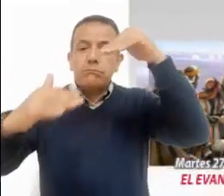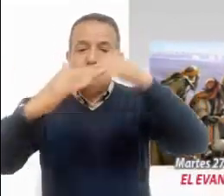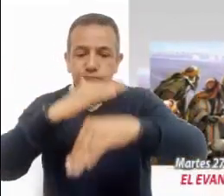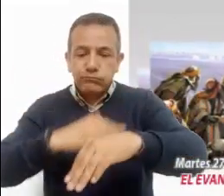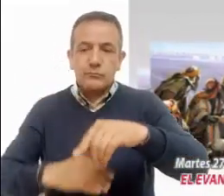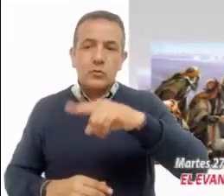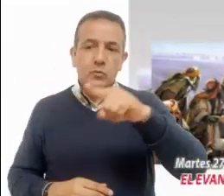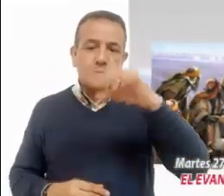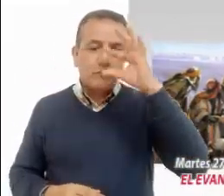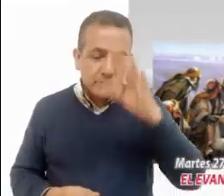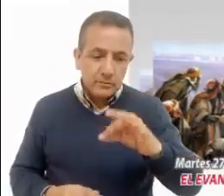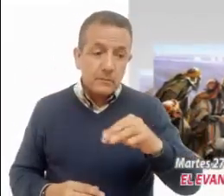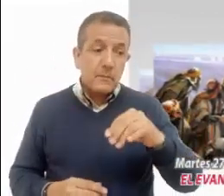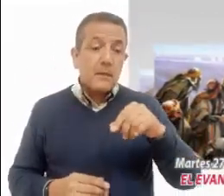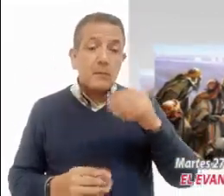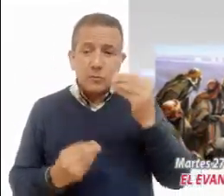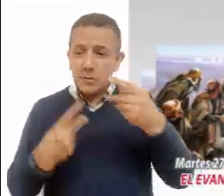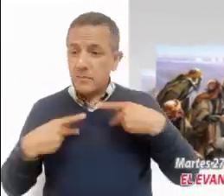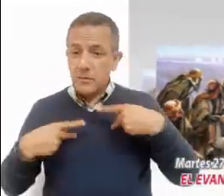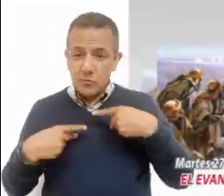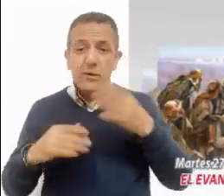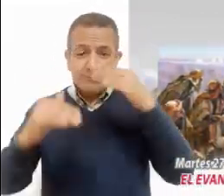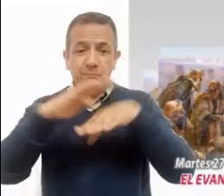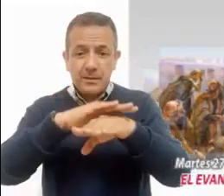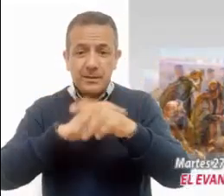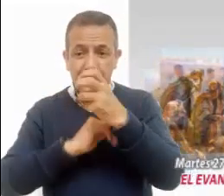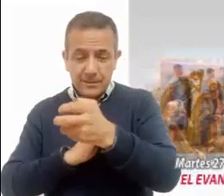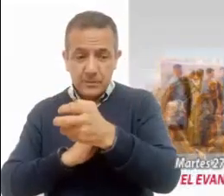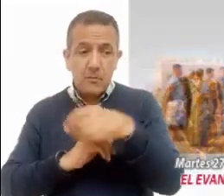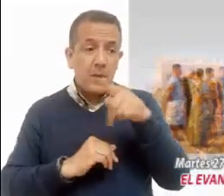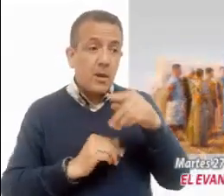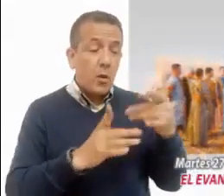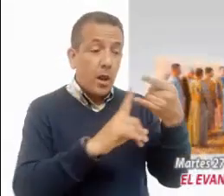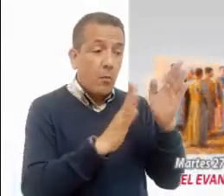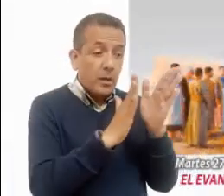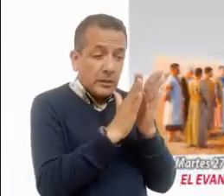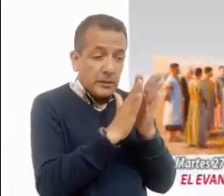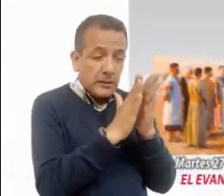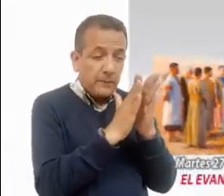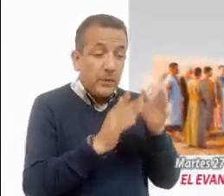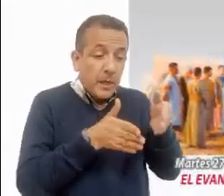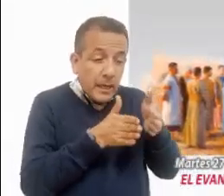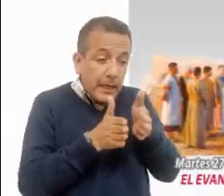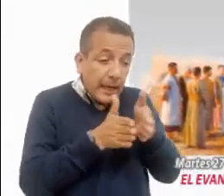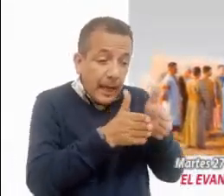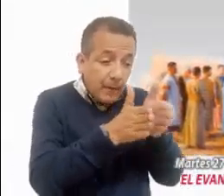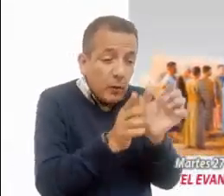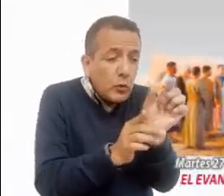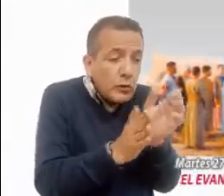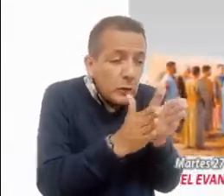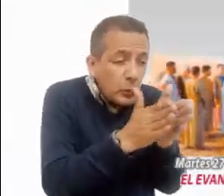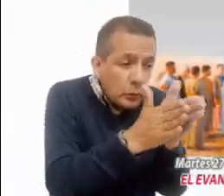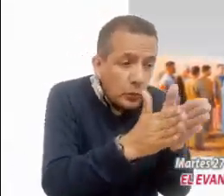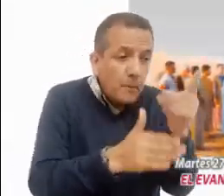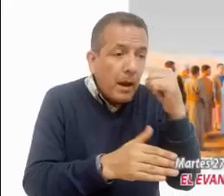Y son muchos los que entran por él. Pero qué estrecha es la puerta y qué angosto el camino que conduce a la